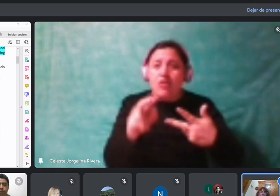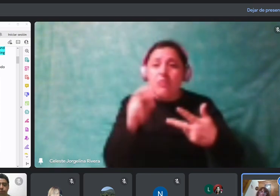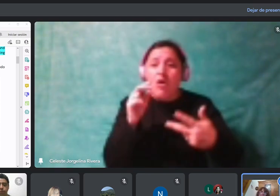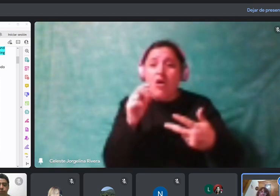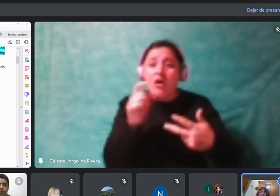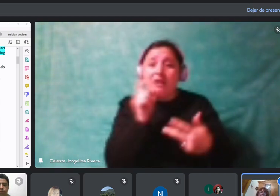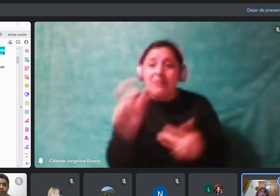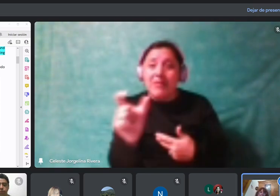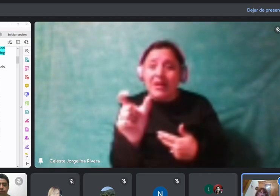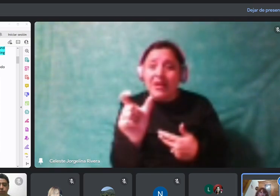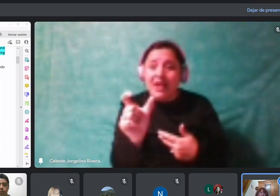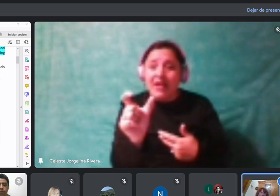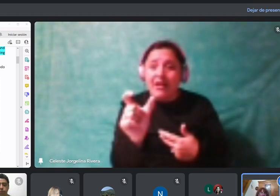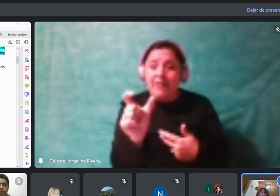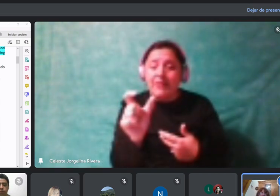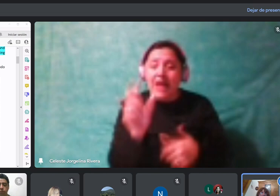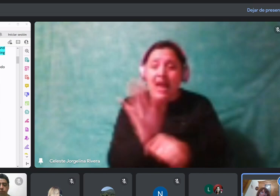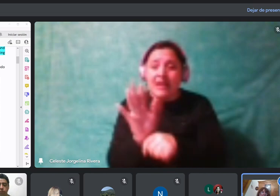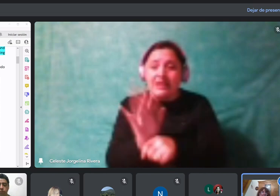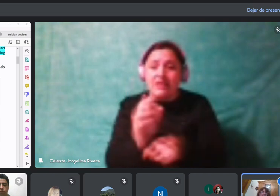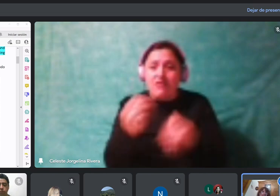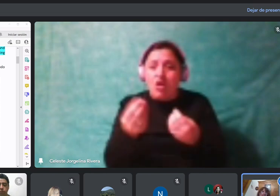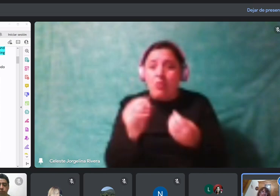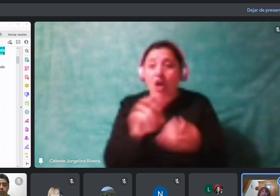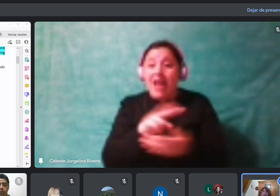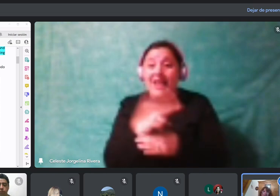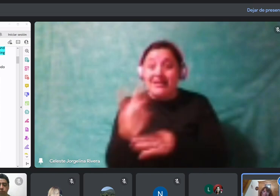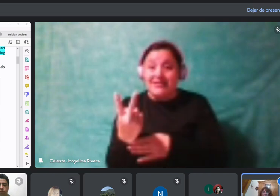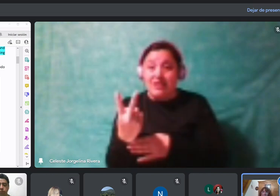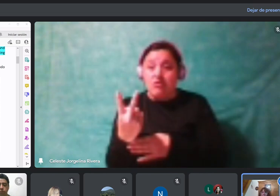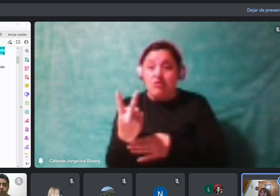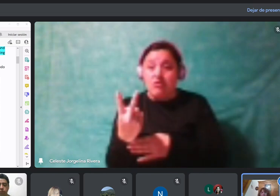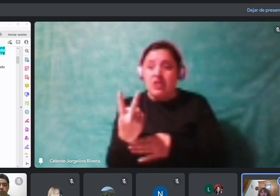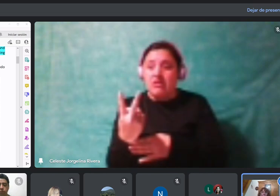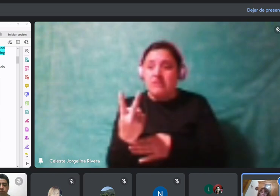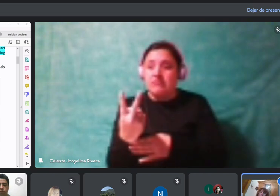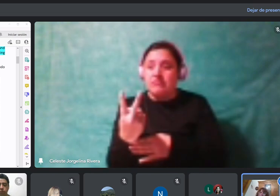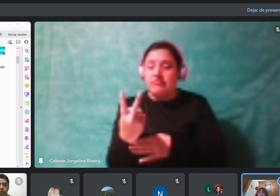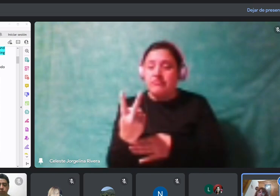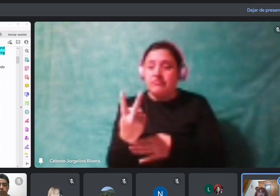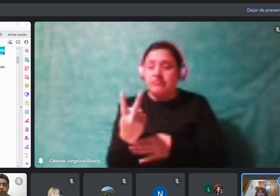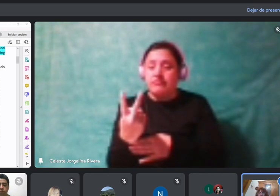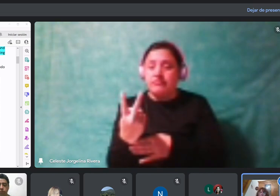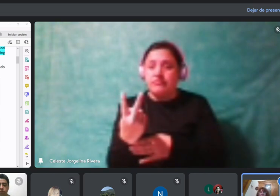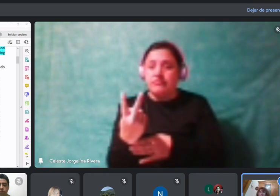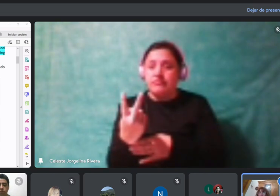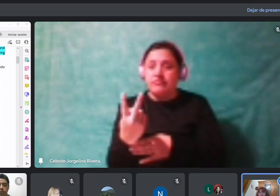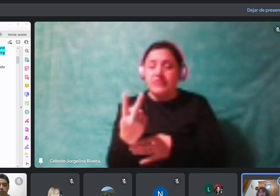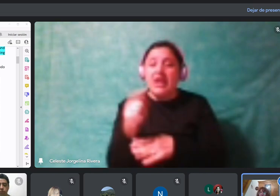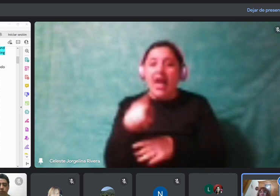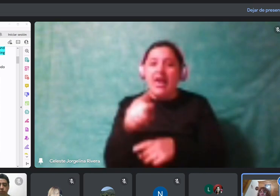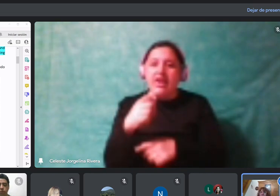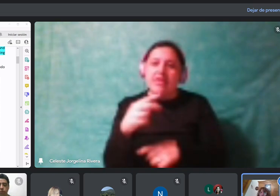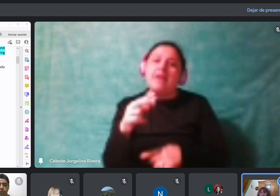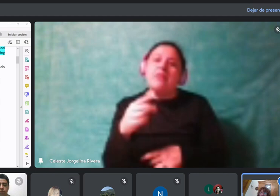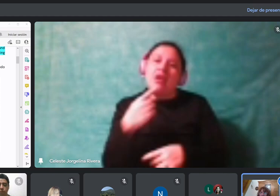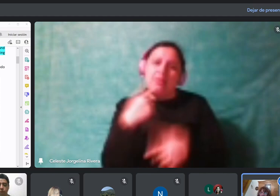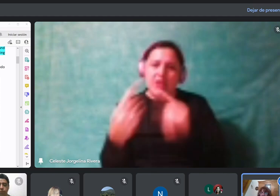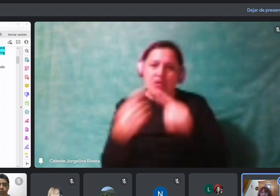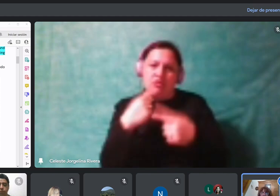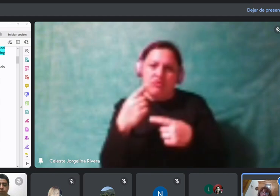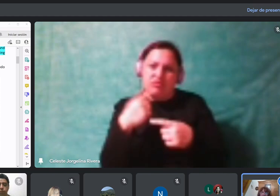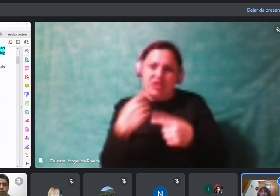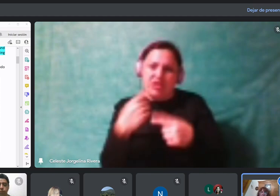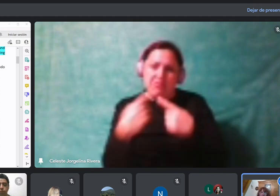son los que van a estar en la segunda parte. Ah. Les vamos a hacer dos preguntitas sobre algo que tenga que ver con eso,